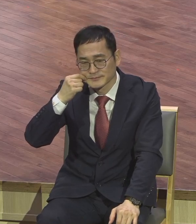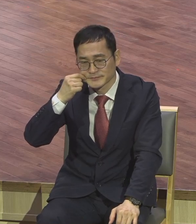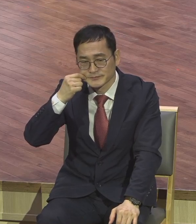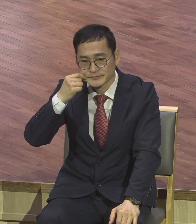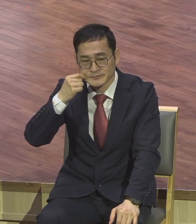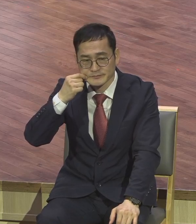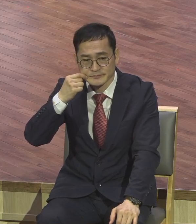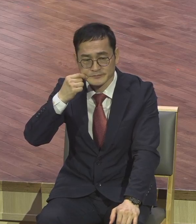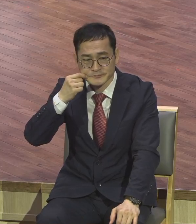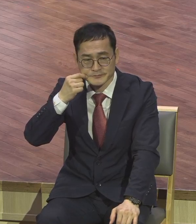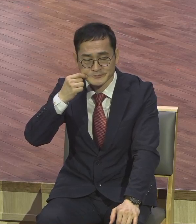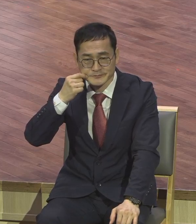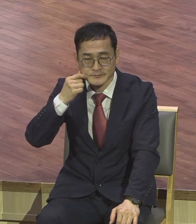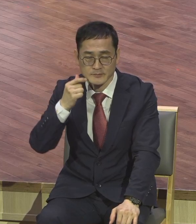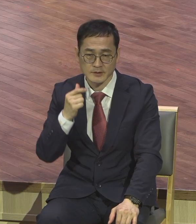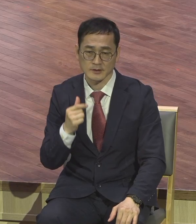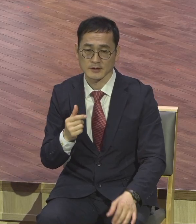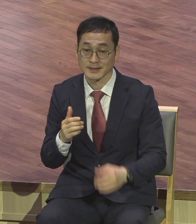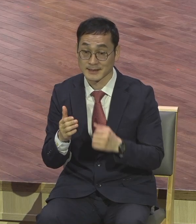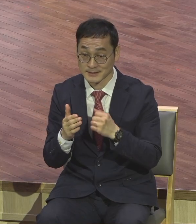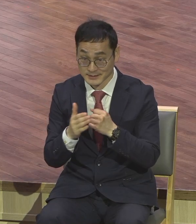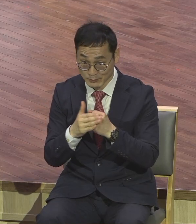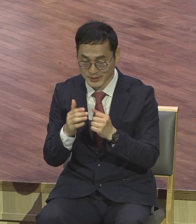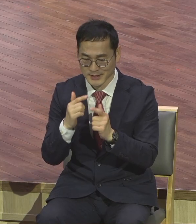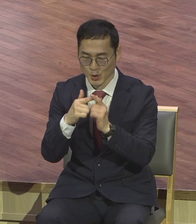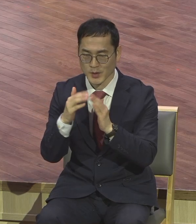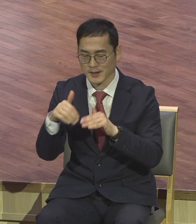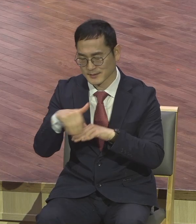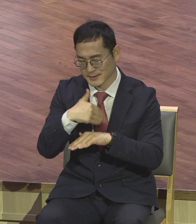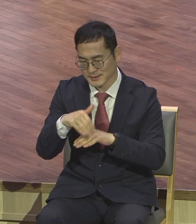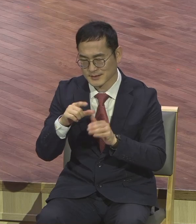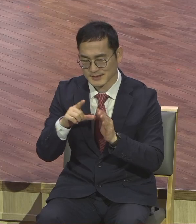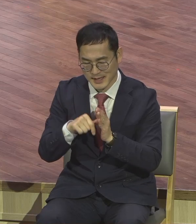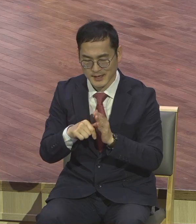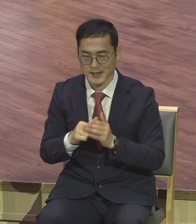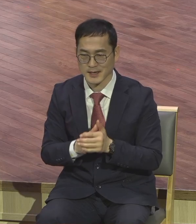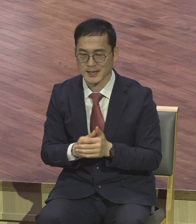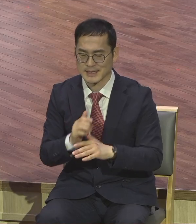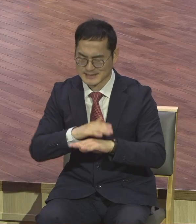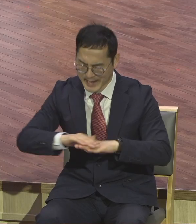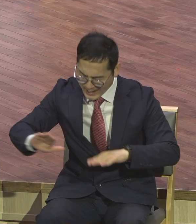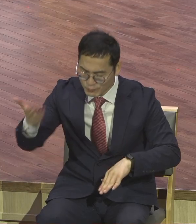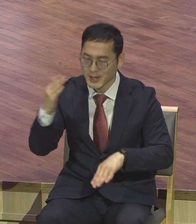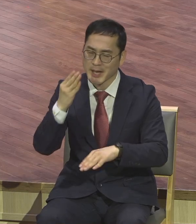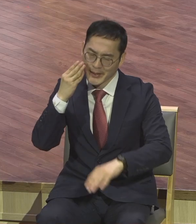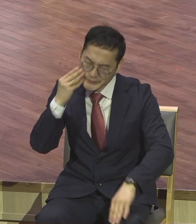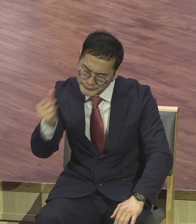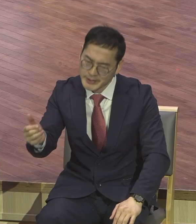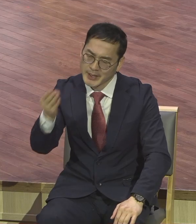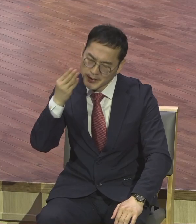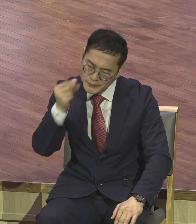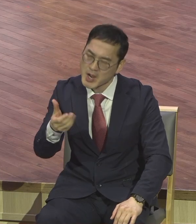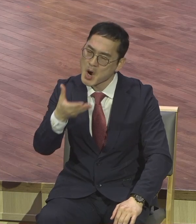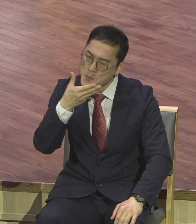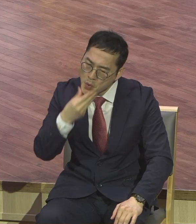예수 교회를 다니면서 뭐든지 잘 떼길 바라고 뭐든지 복받고 돈 많이 들어오고